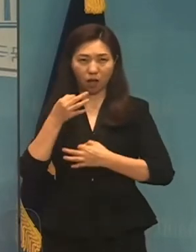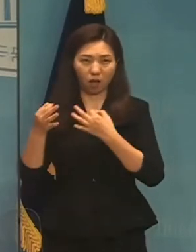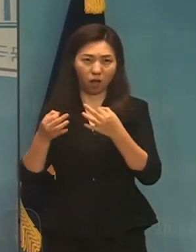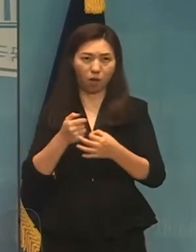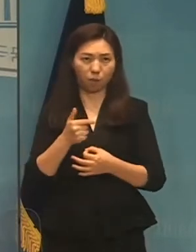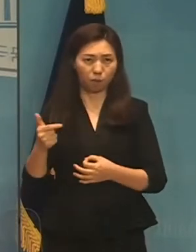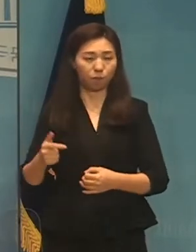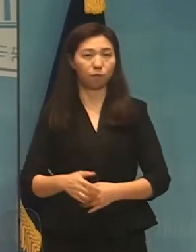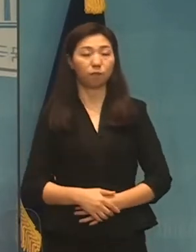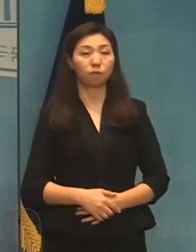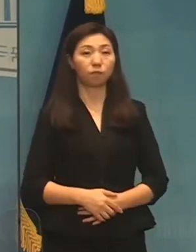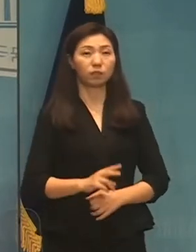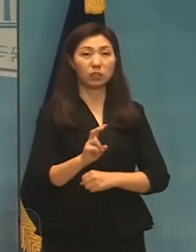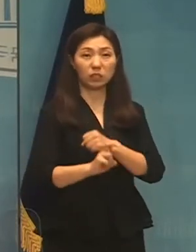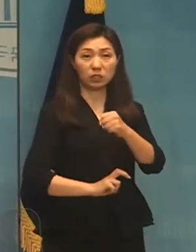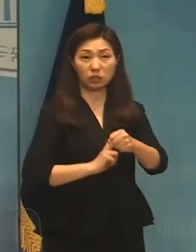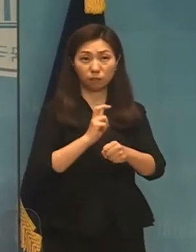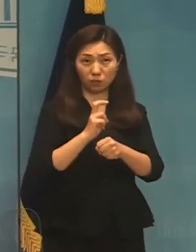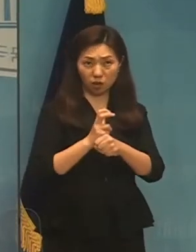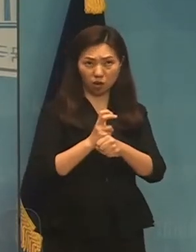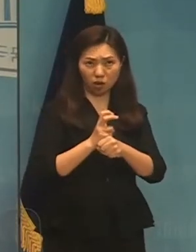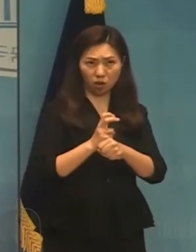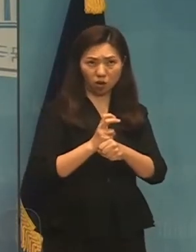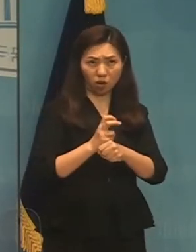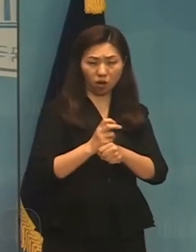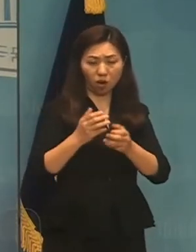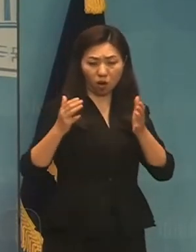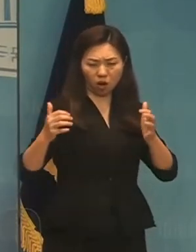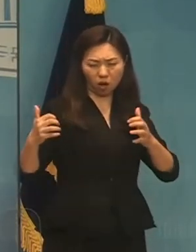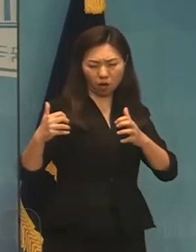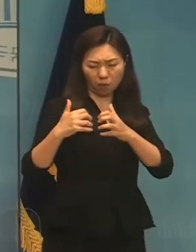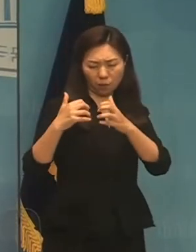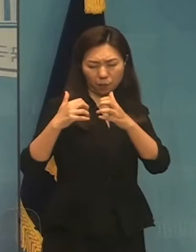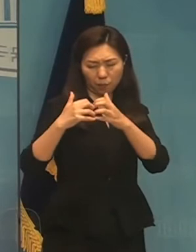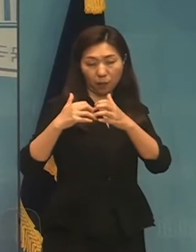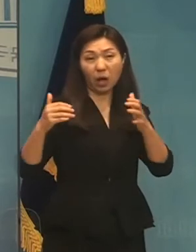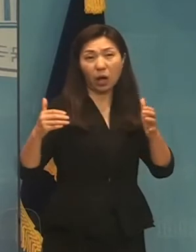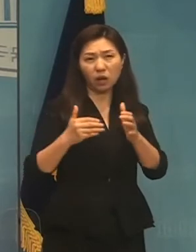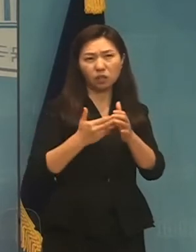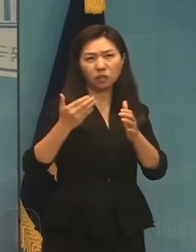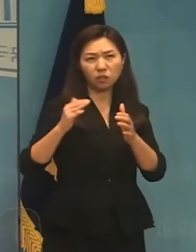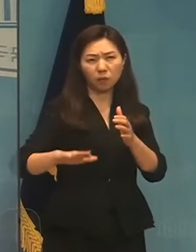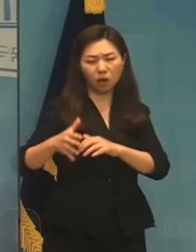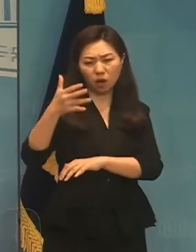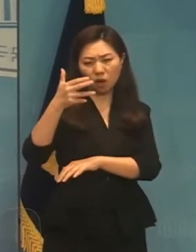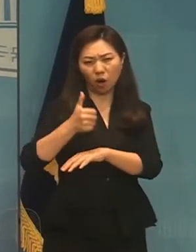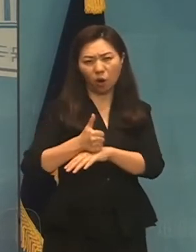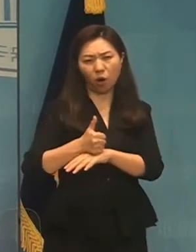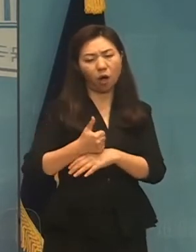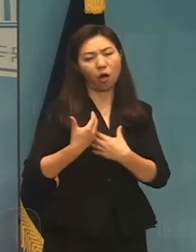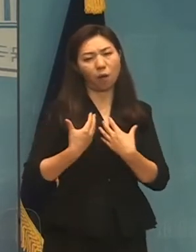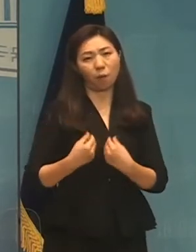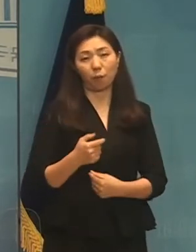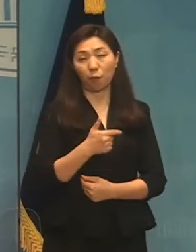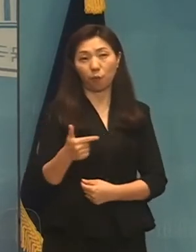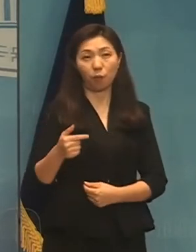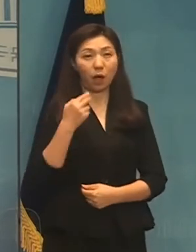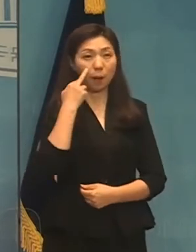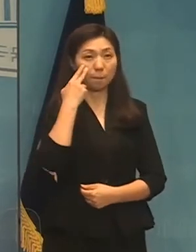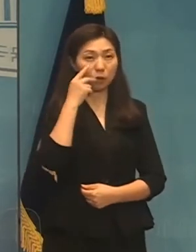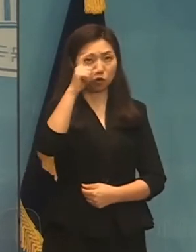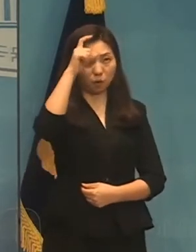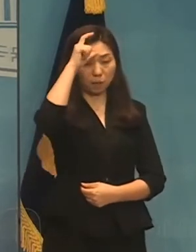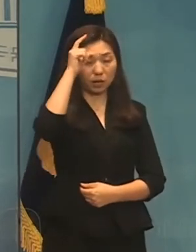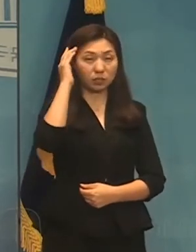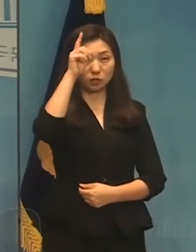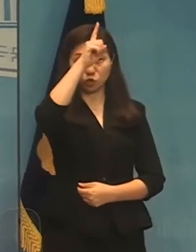20년에 걸친 아프간 현행이 끝났지만, 결과는 참담했습니다. 미국 과외대국 정부가